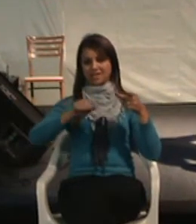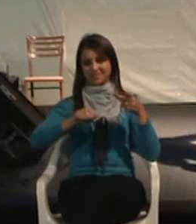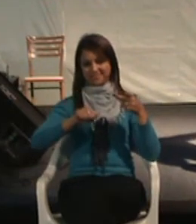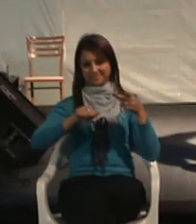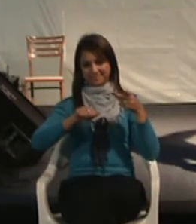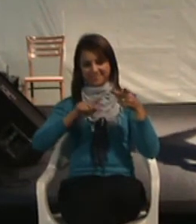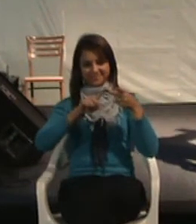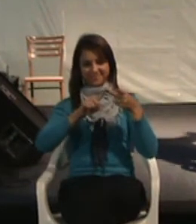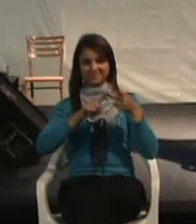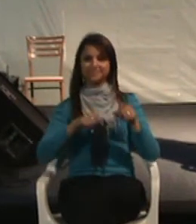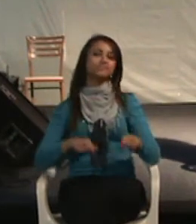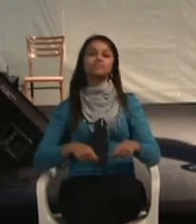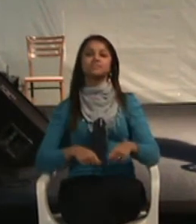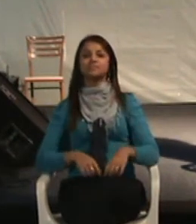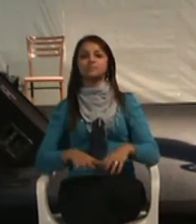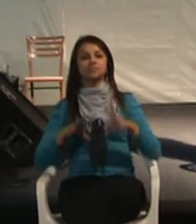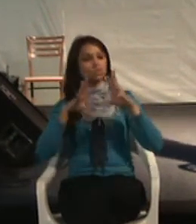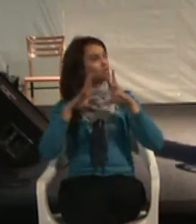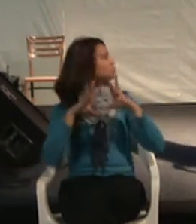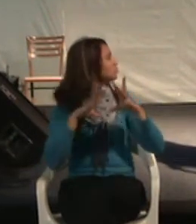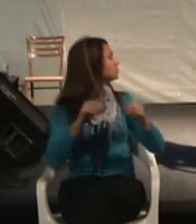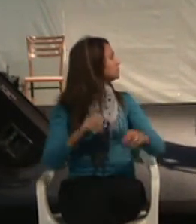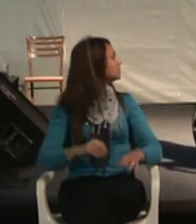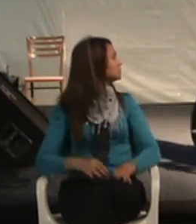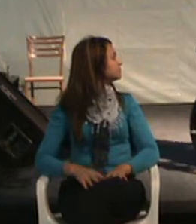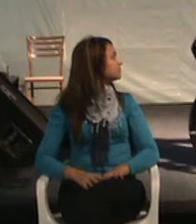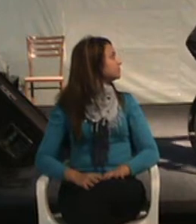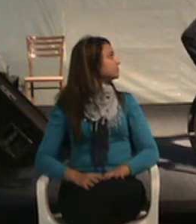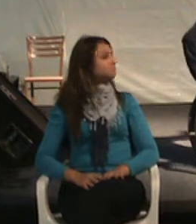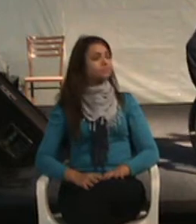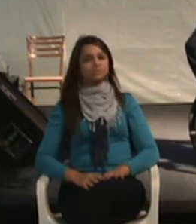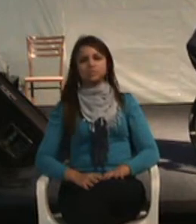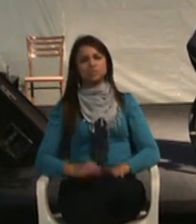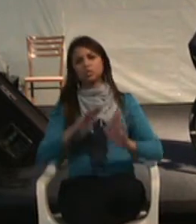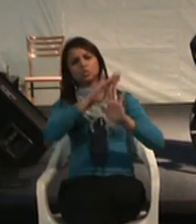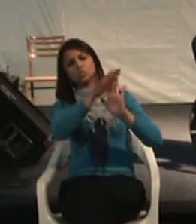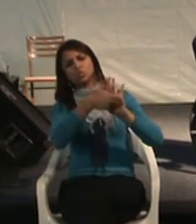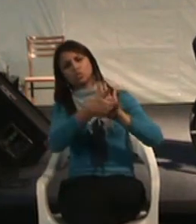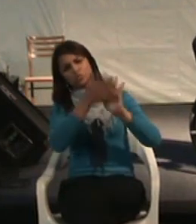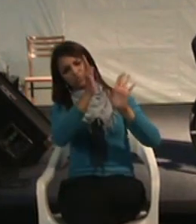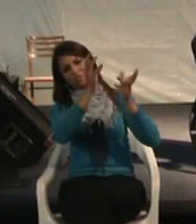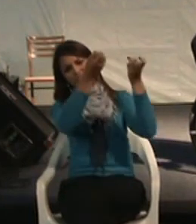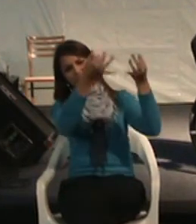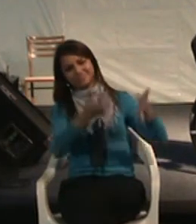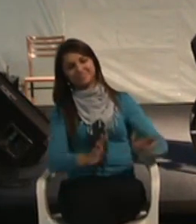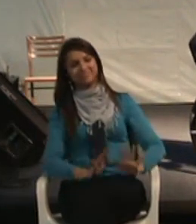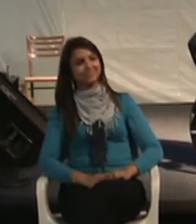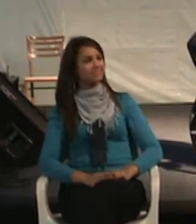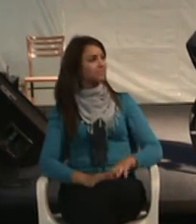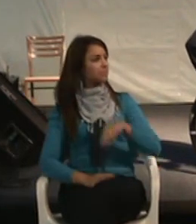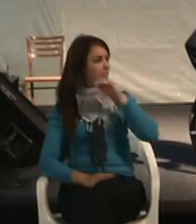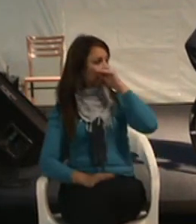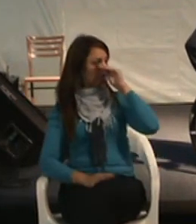mobiliários, equipamento urbano, edificações. Ok. Toda essa coisa nada aí. Pode mudar.